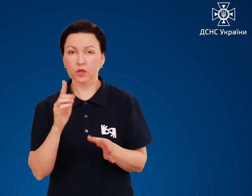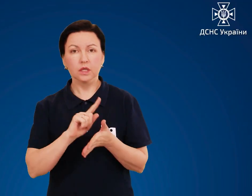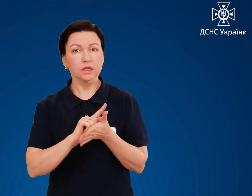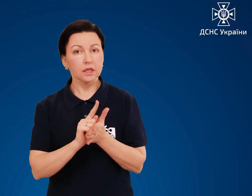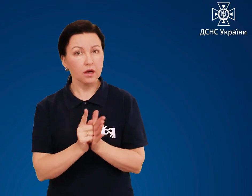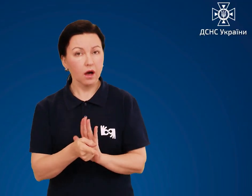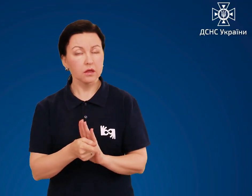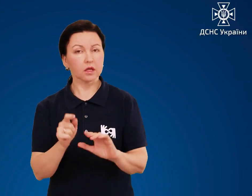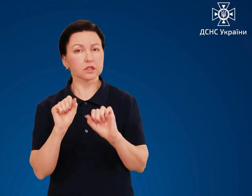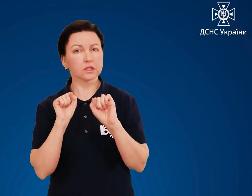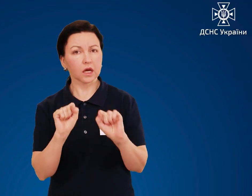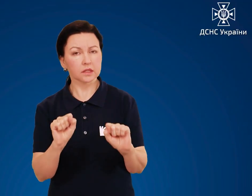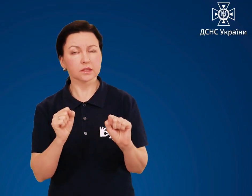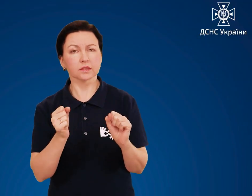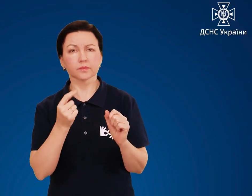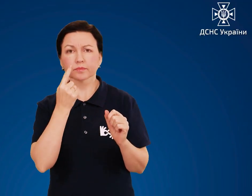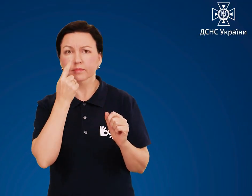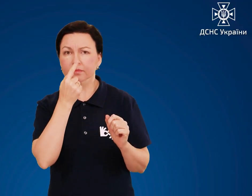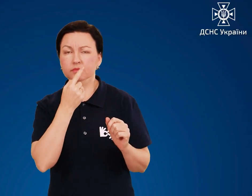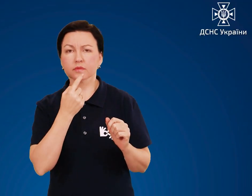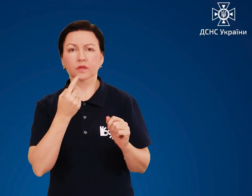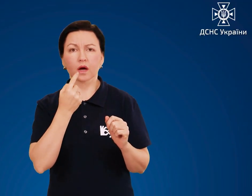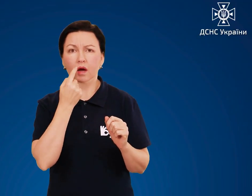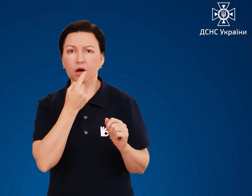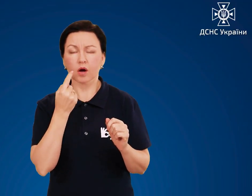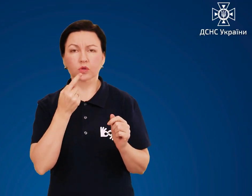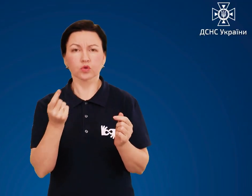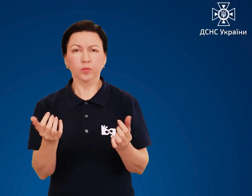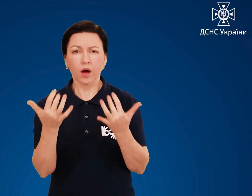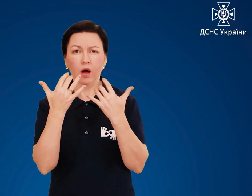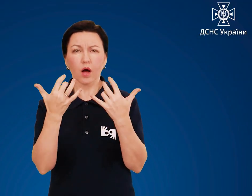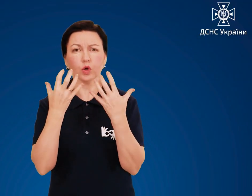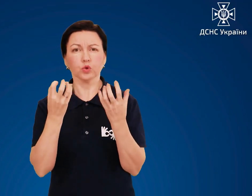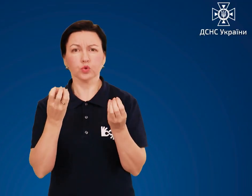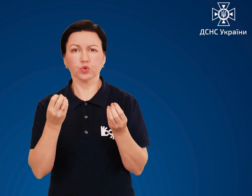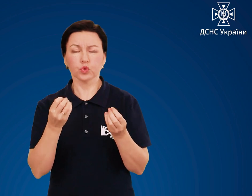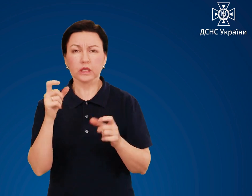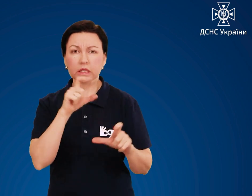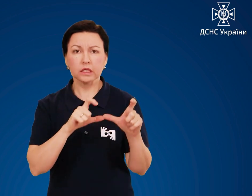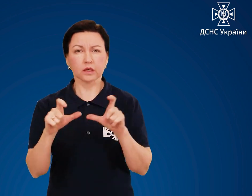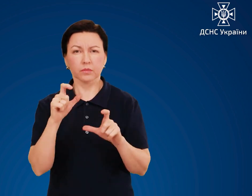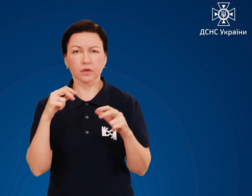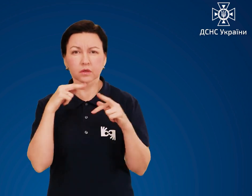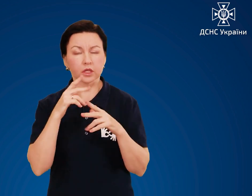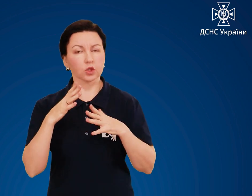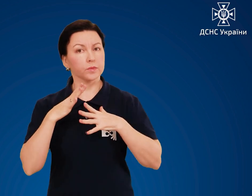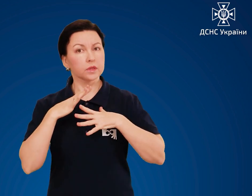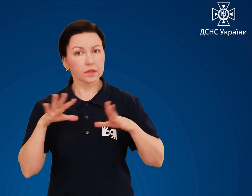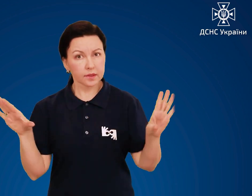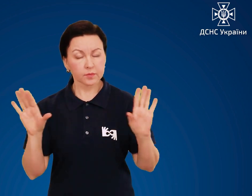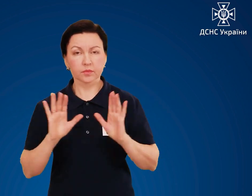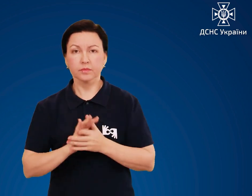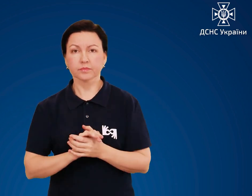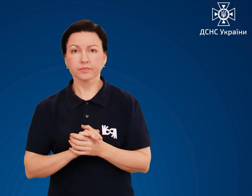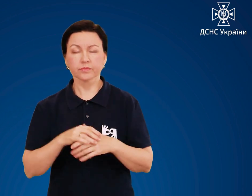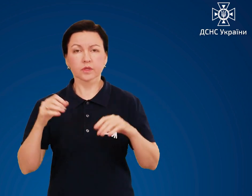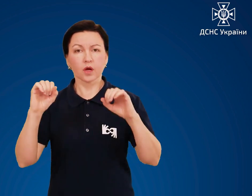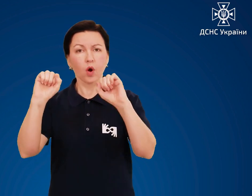негайно захистіть органи дихання від подальшої дії НХР. Надягніть на